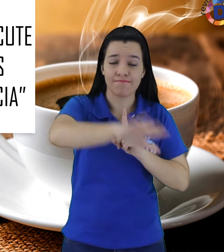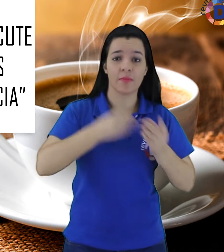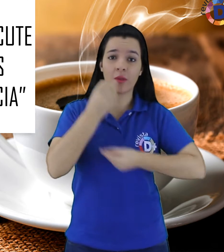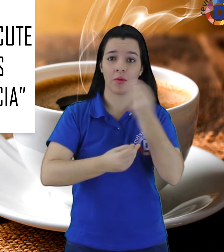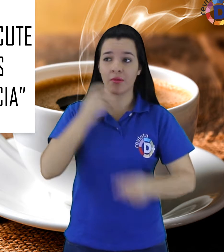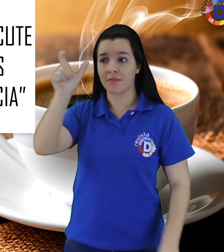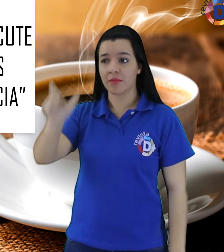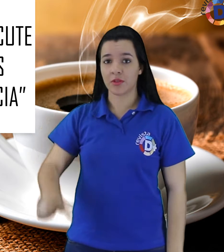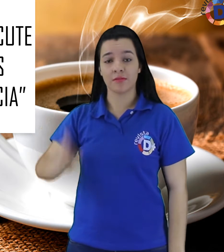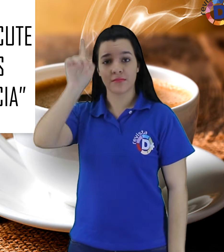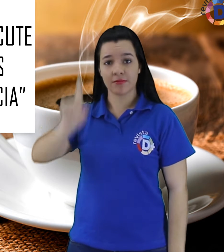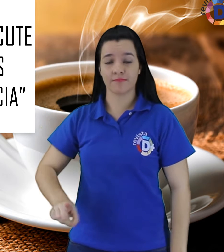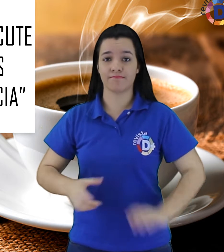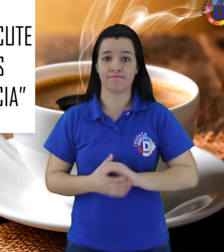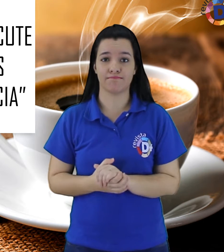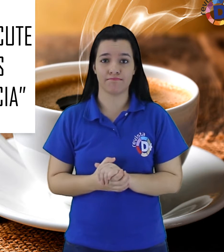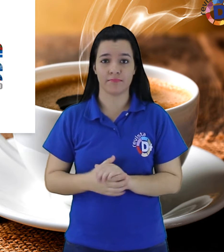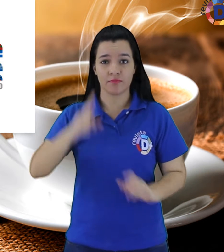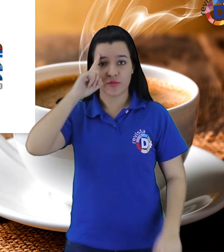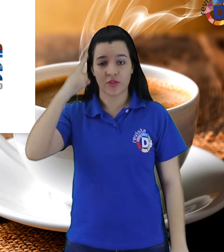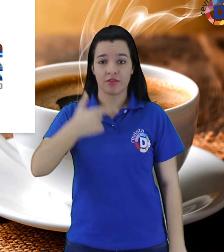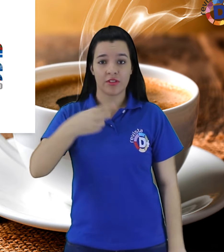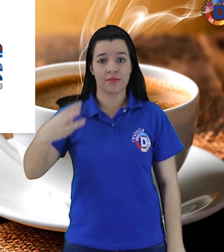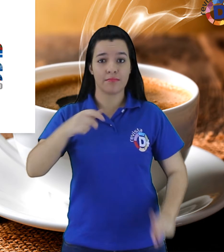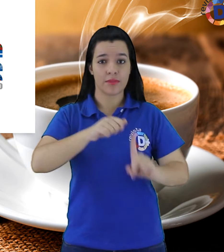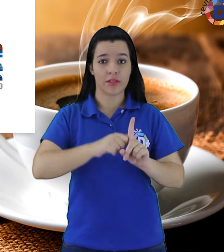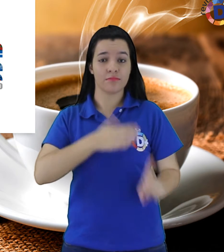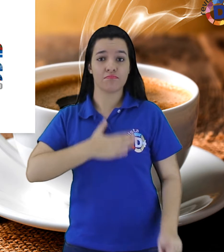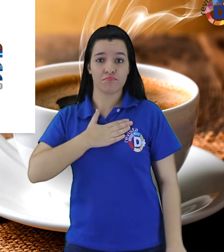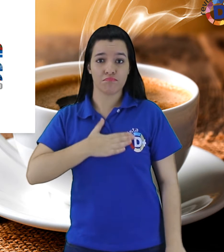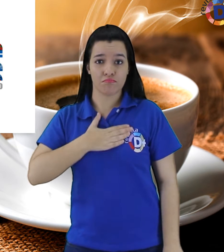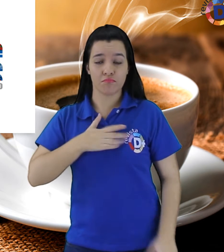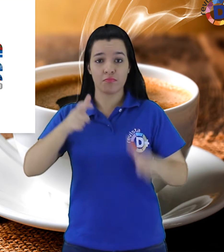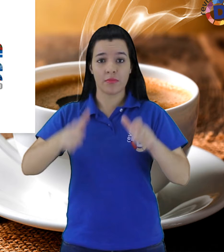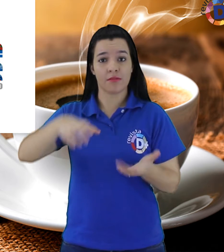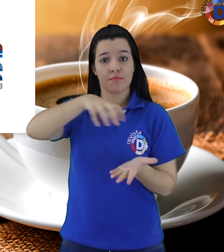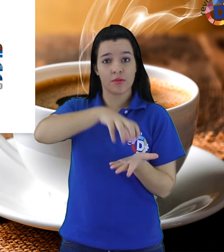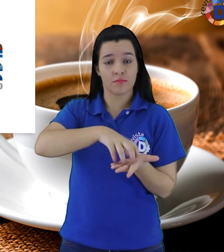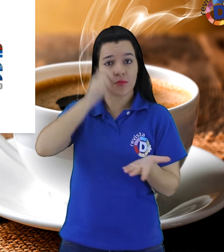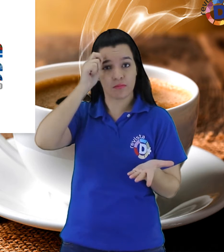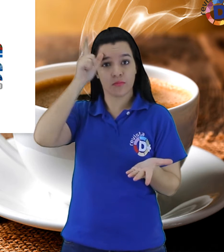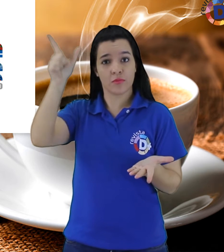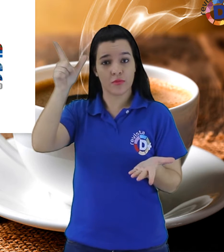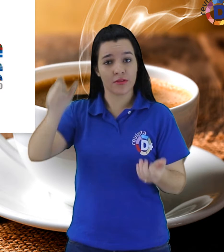23 de agosto, será realizado no Centro de Formação Cultural Cidade Tiradentes,